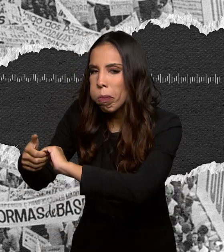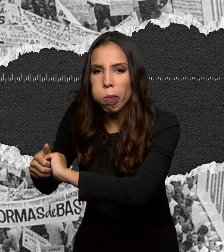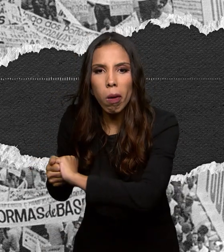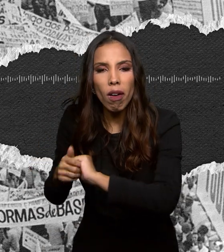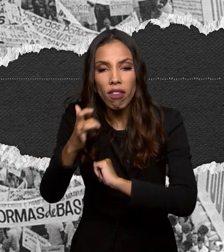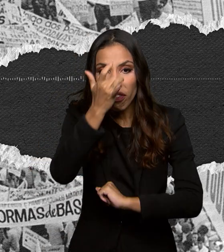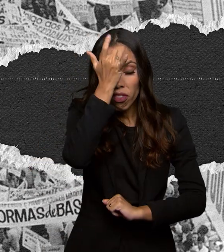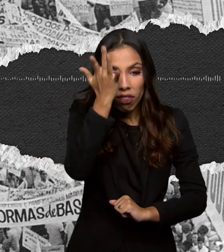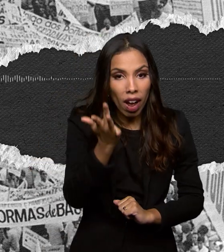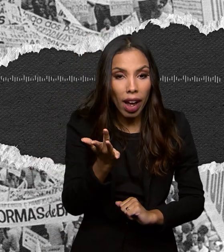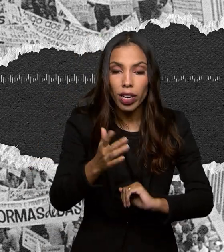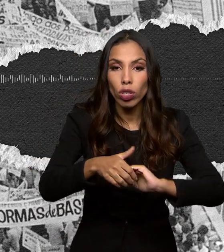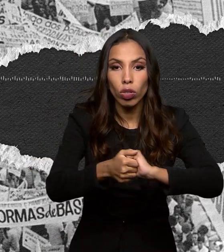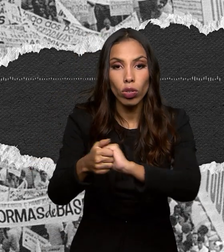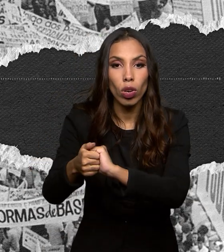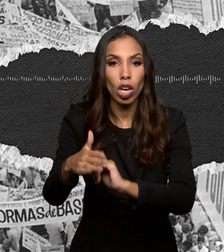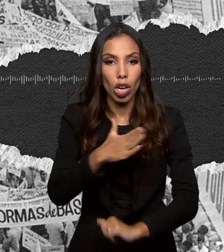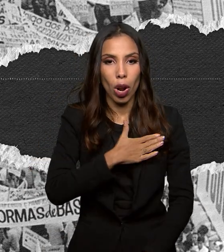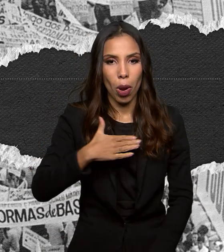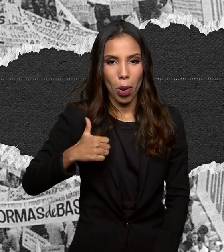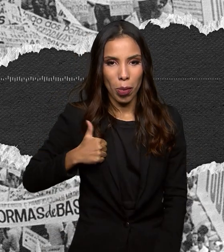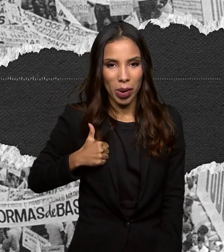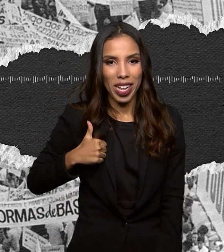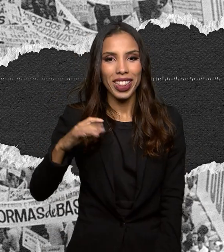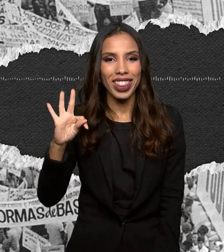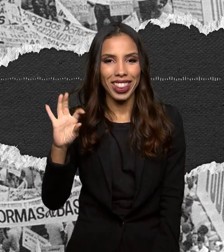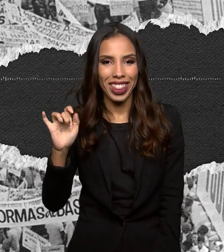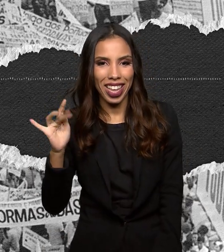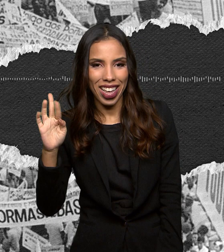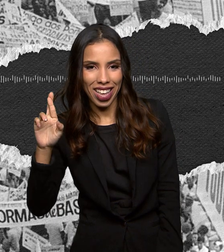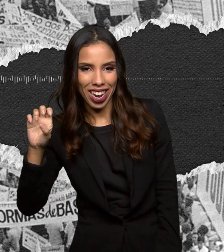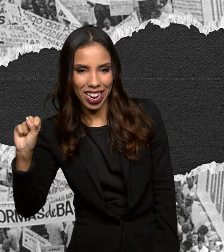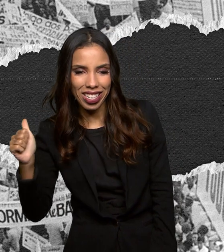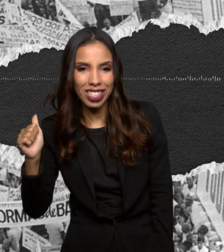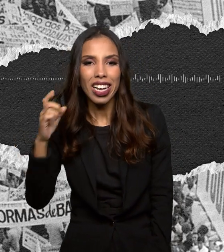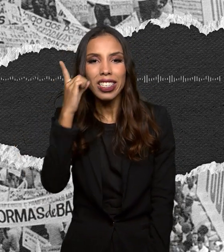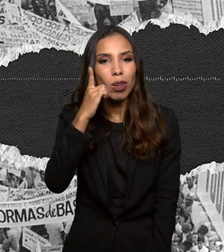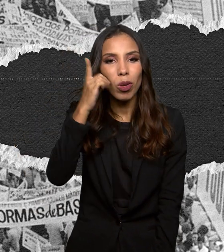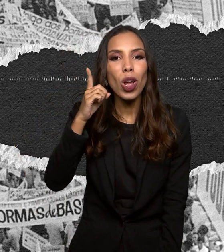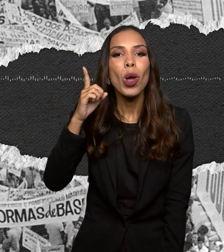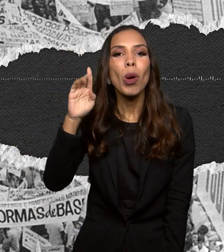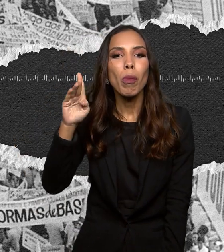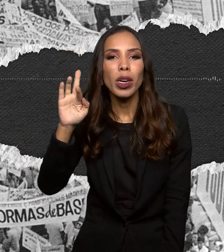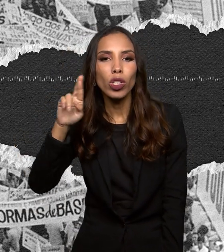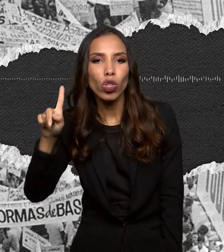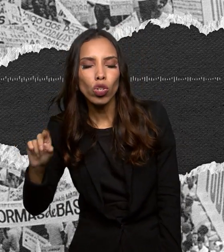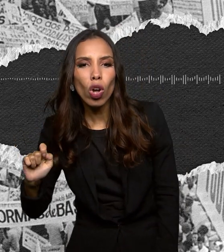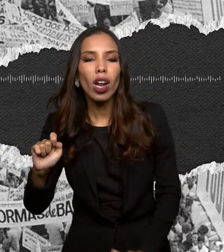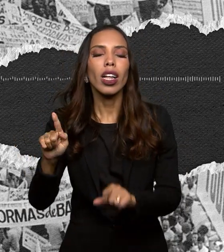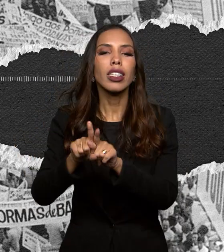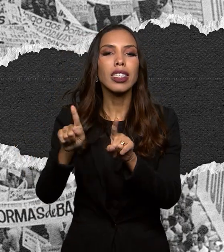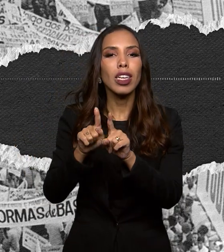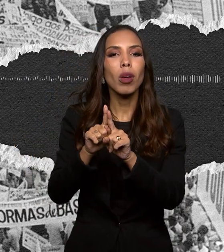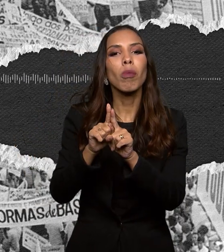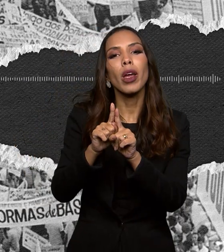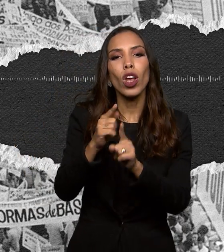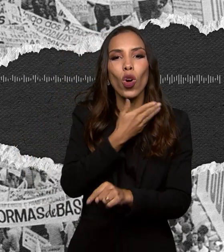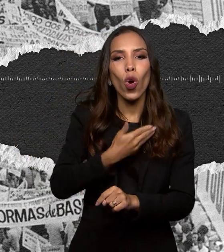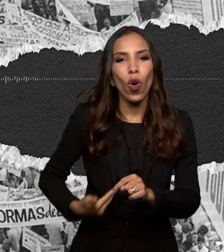ele estavam a primeira-dama, Tereza Goulart, o deputado Leonel Brizola, o governador de Pernambuco, Miguel Arraes, José Serra,